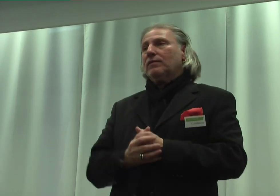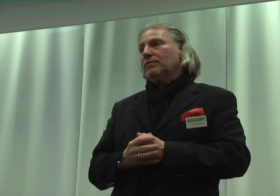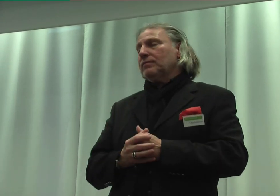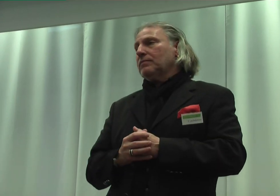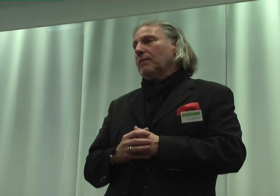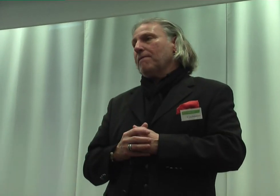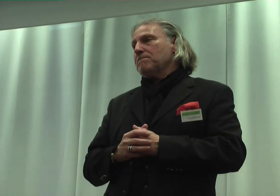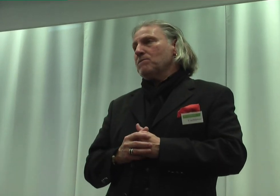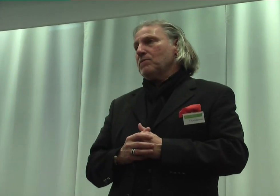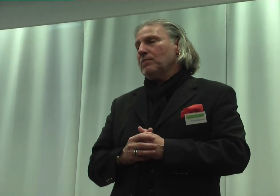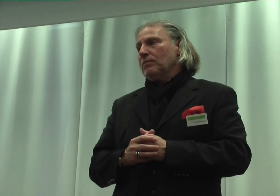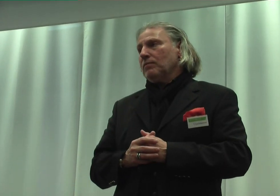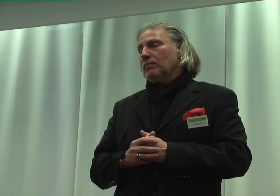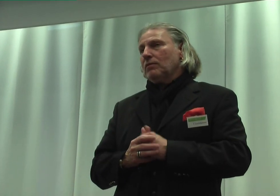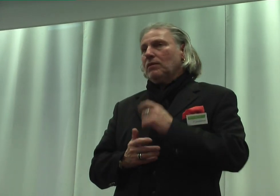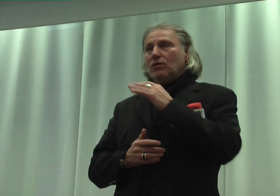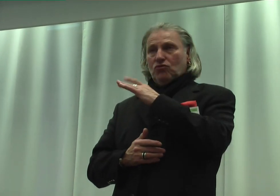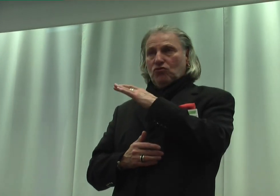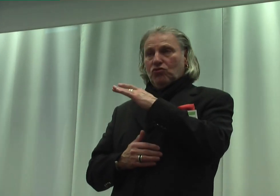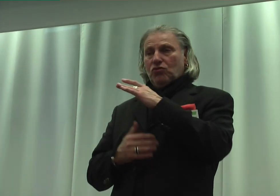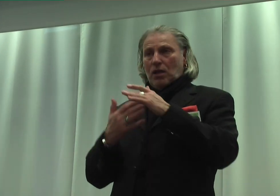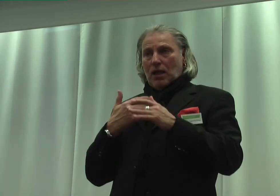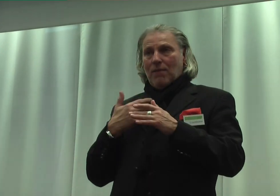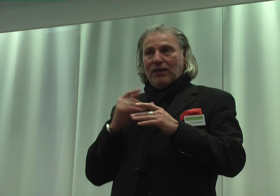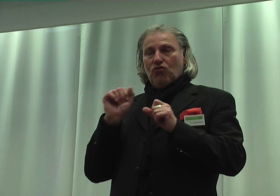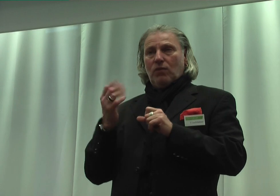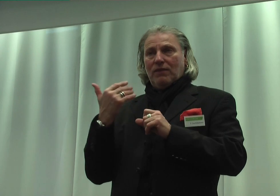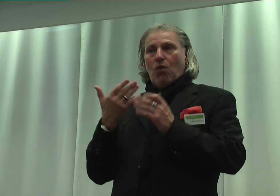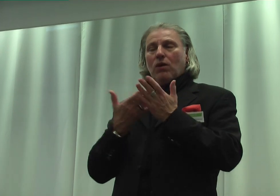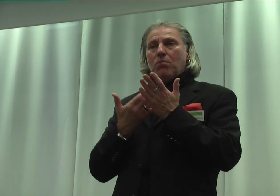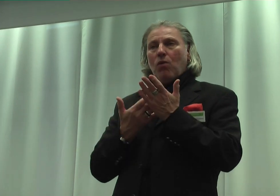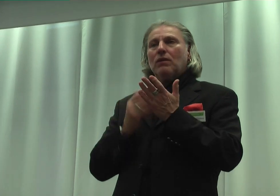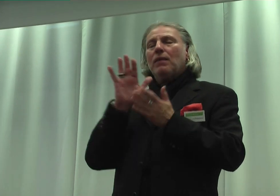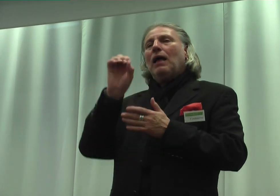Hier haben wir ja in dem bestehenden Gesetz schon vorgebaut, dass wir nach SGB IX